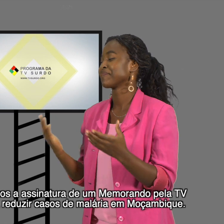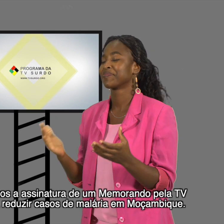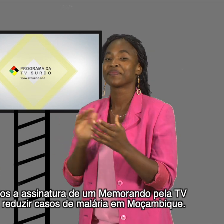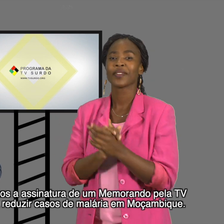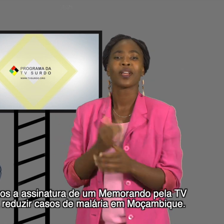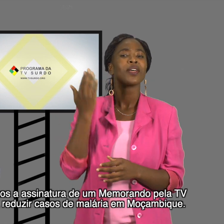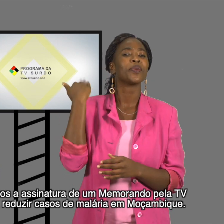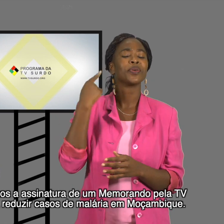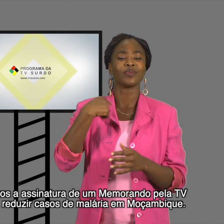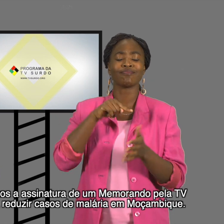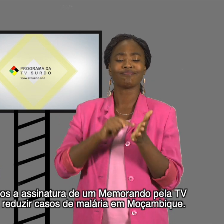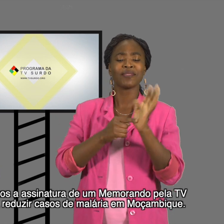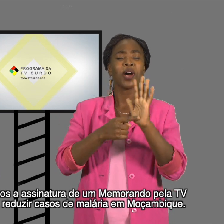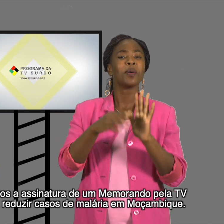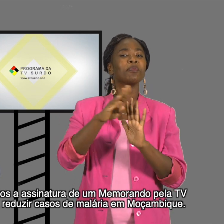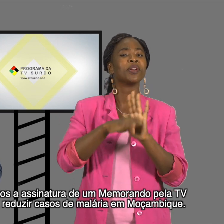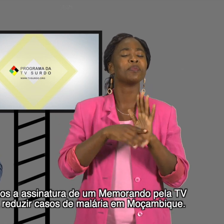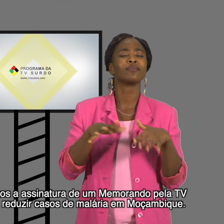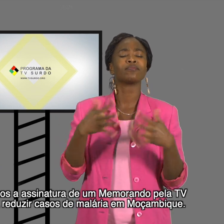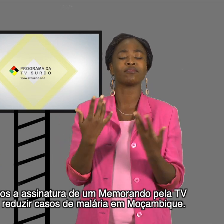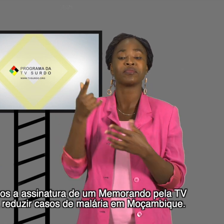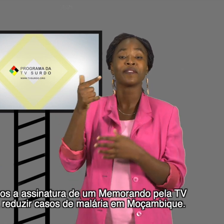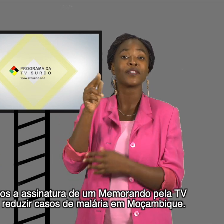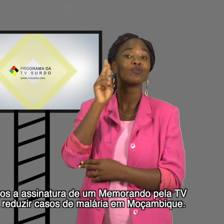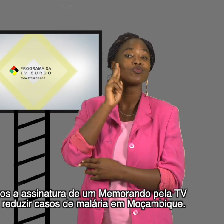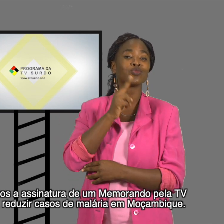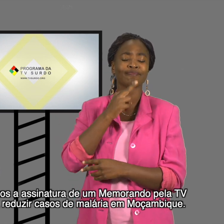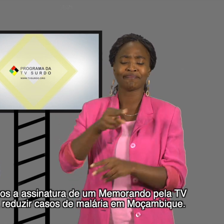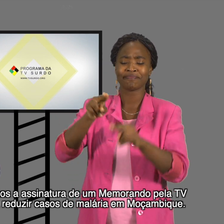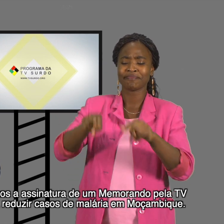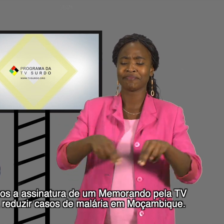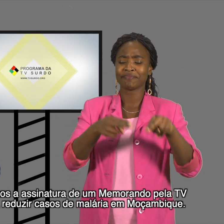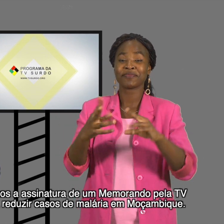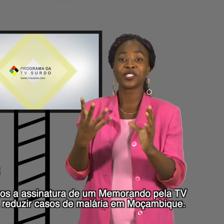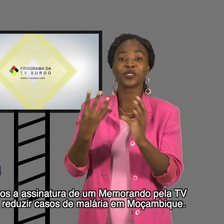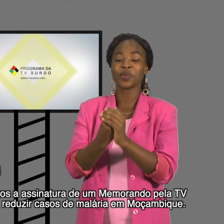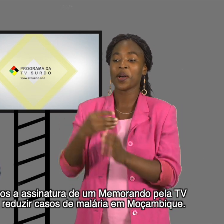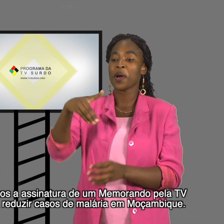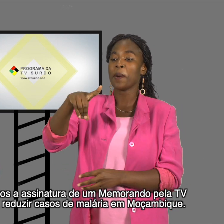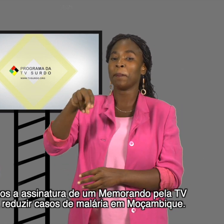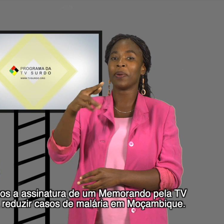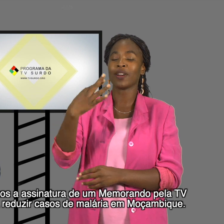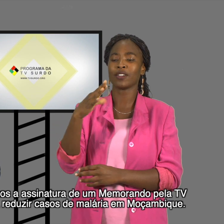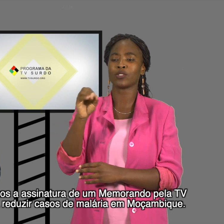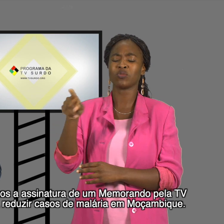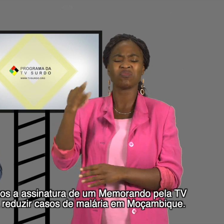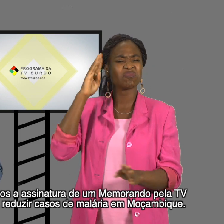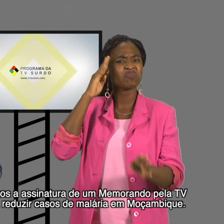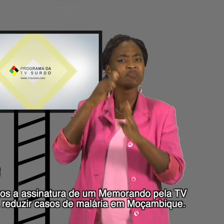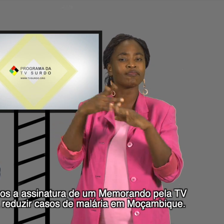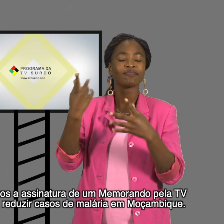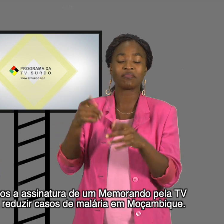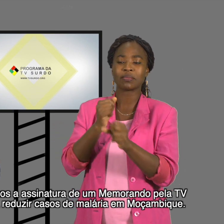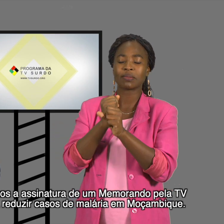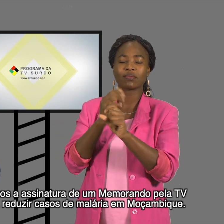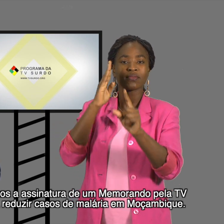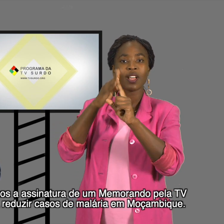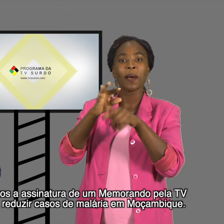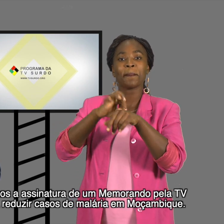primeiro bloco, destacamos a assinatura de um memorando pela TV Surdo e Pircom, com vista a reduzir casos de malária em